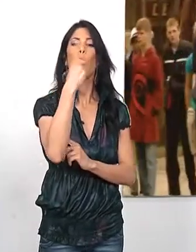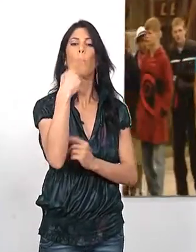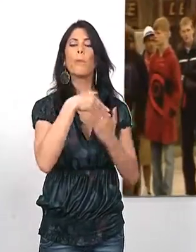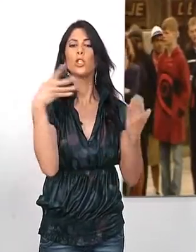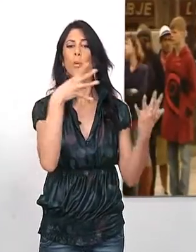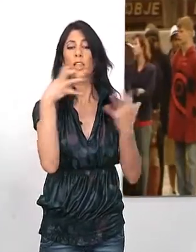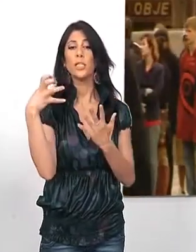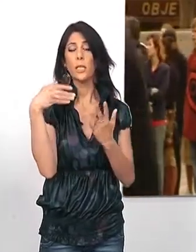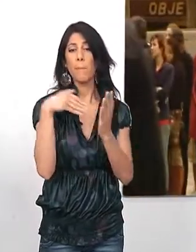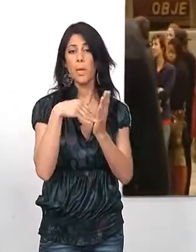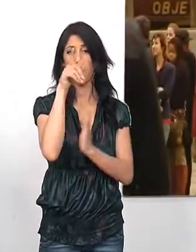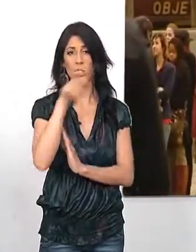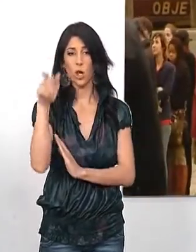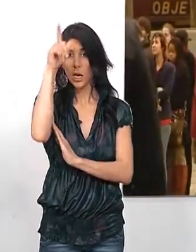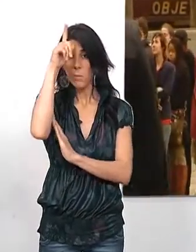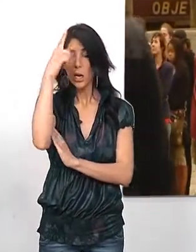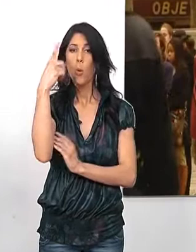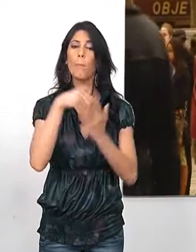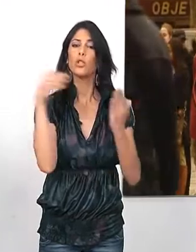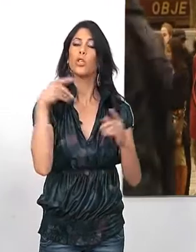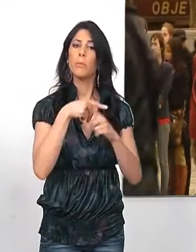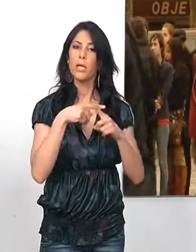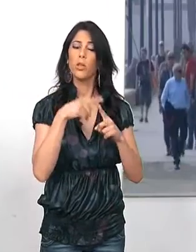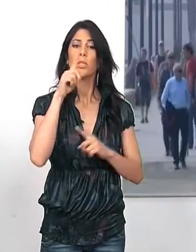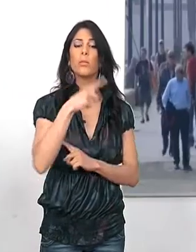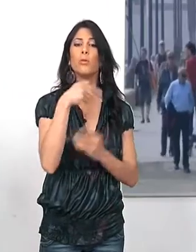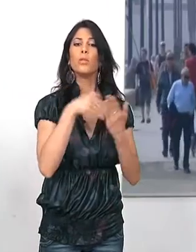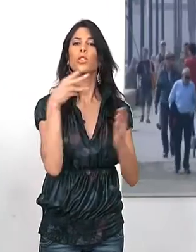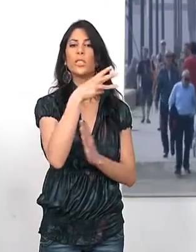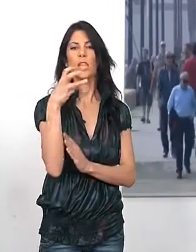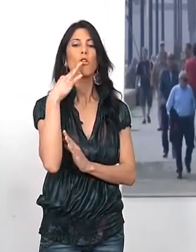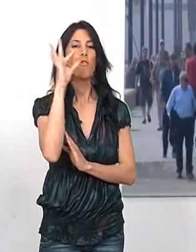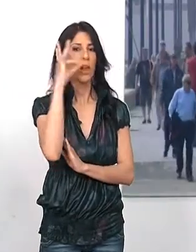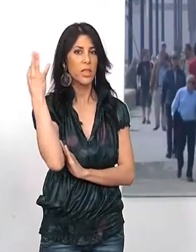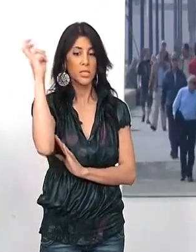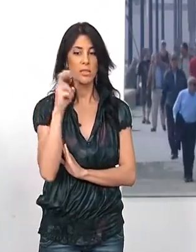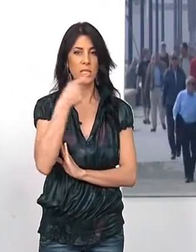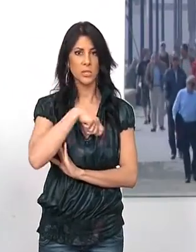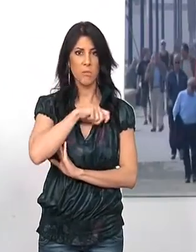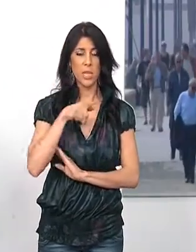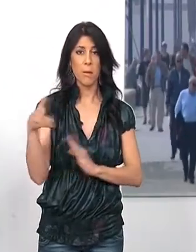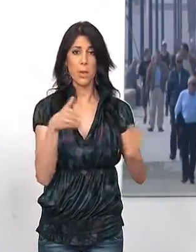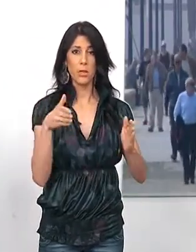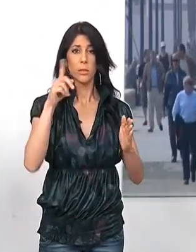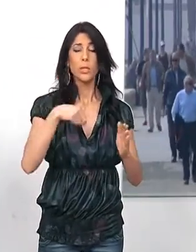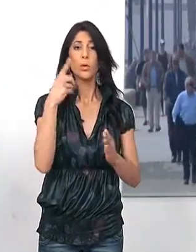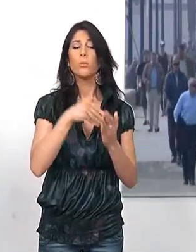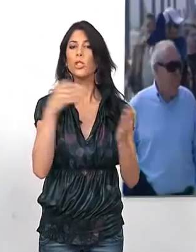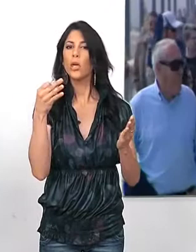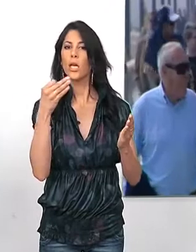1.900.000 personas. De Alemania, 1.500 1.300.000 franceses entraron en España en ese periodo y 1.000.000 de